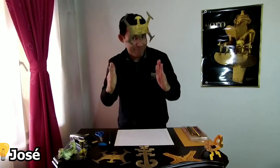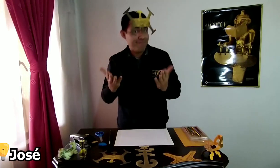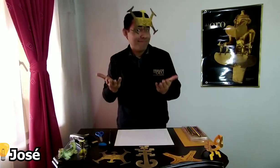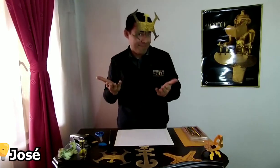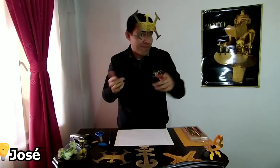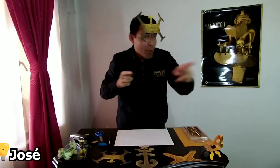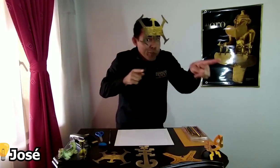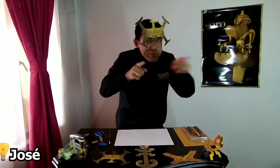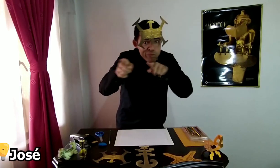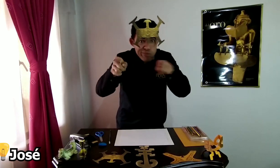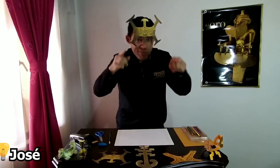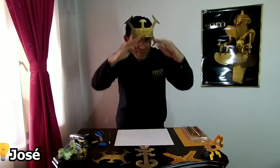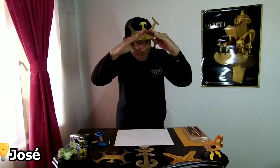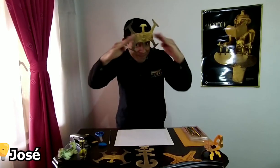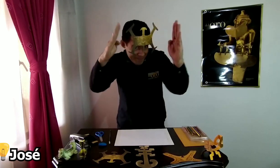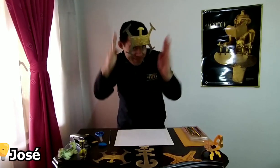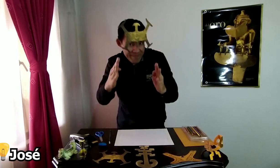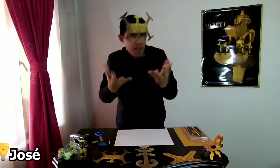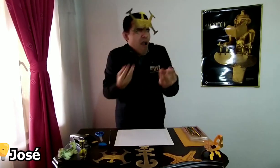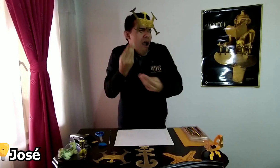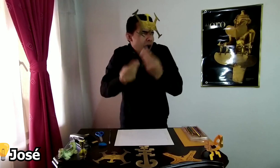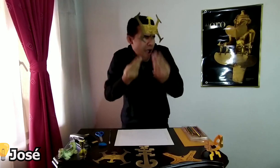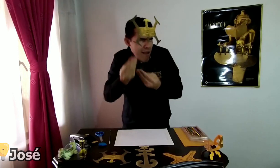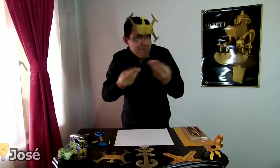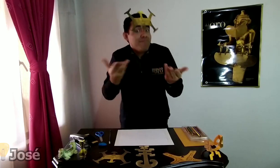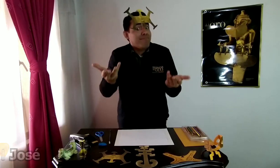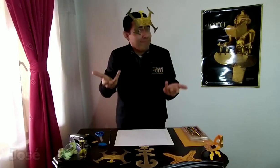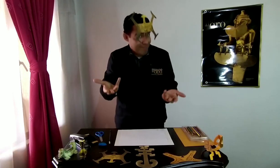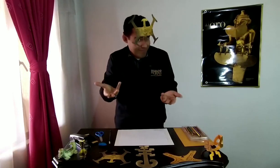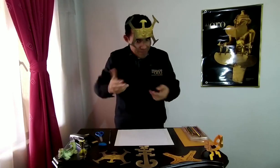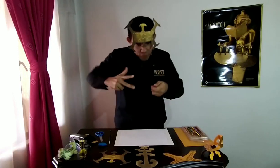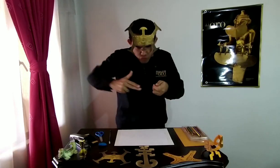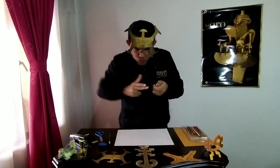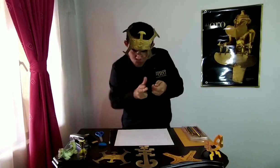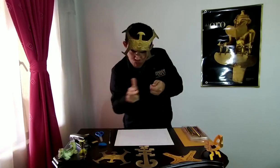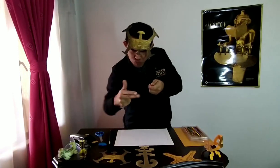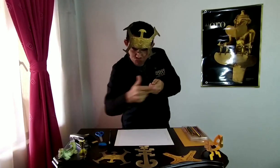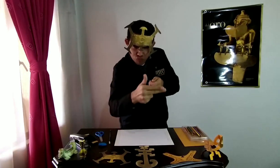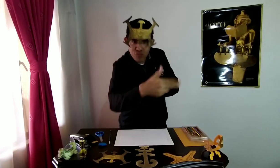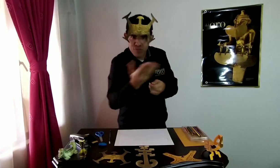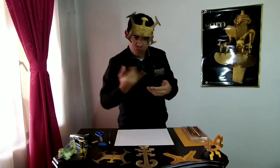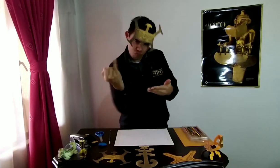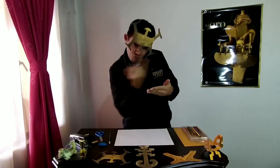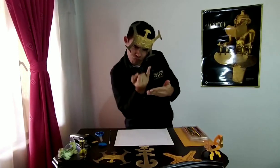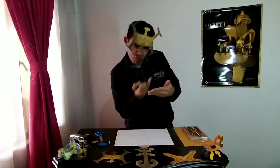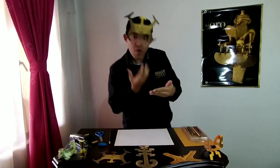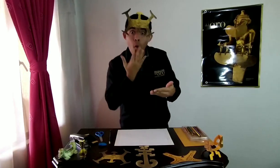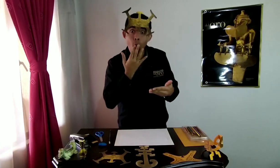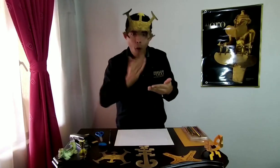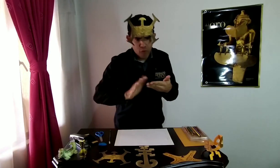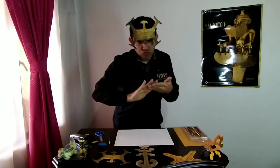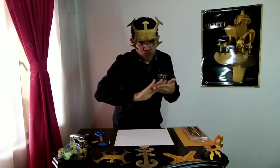Bienvenidos a este espacio en el que desde nuestras casas podremos recortar, dibujar,